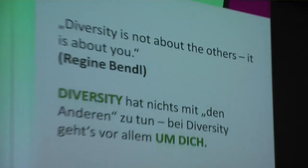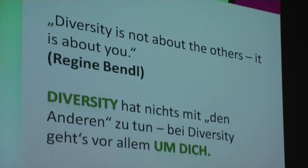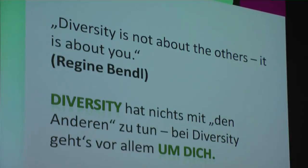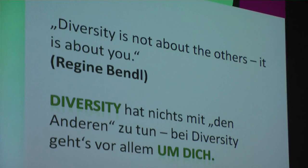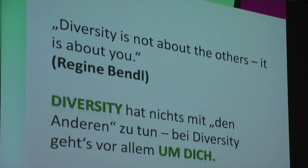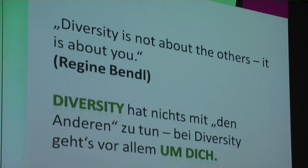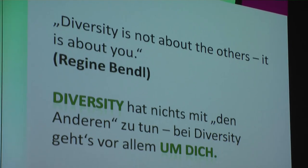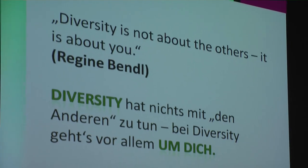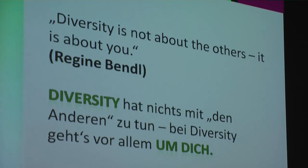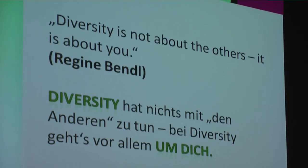nächsten Folie.